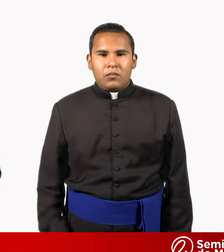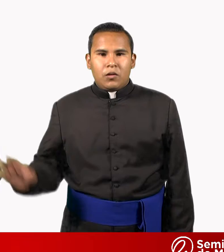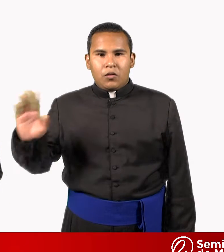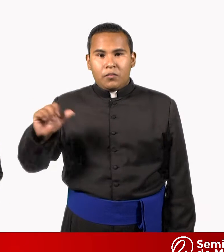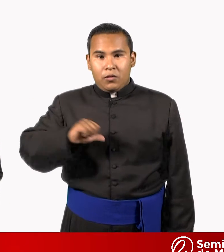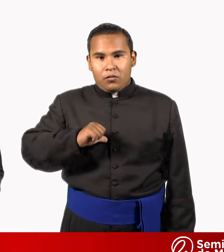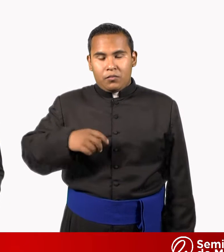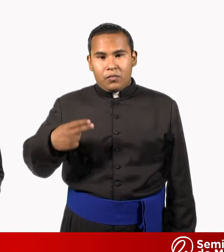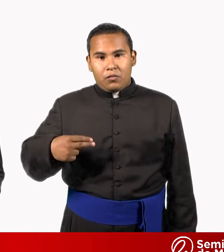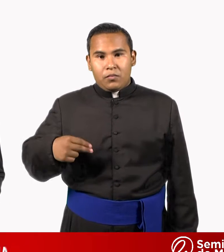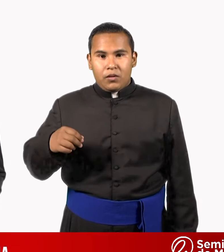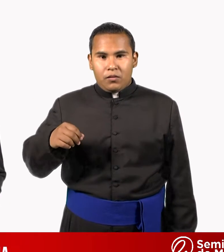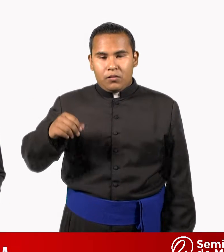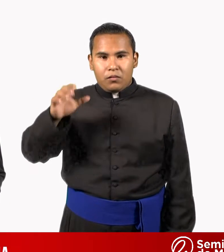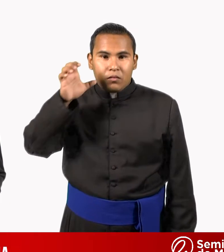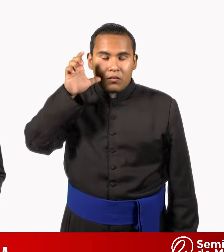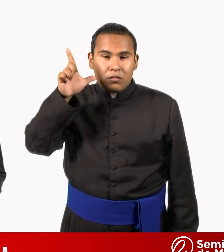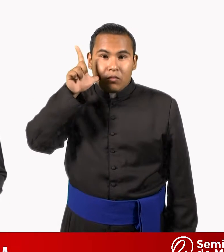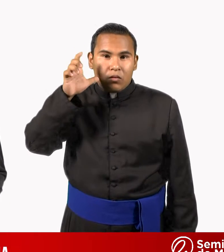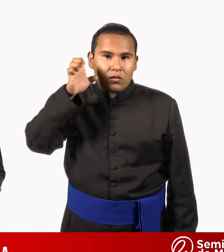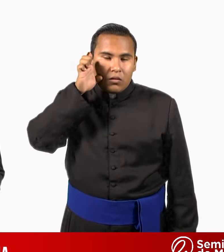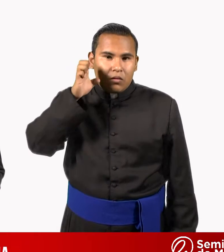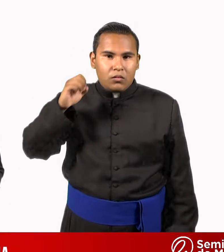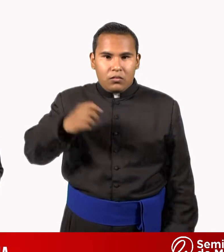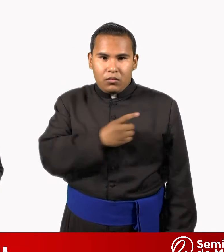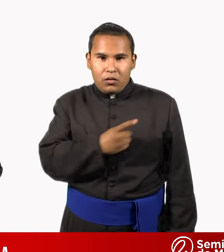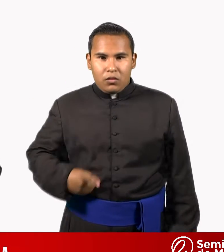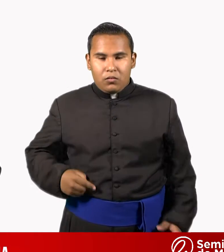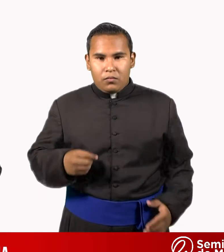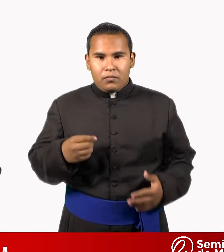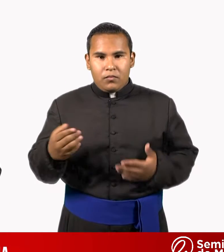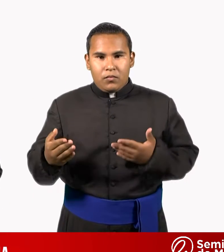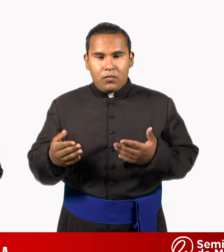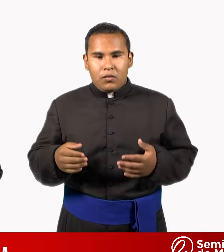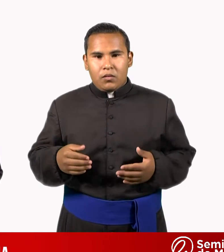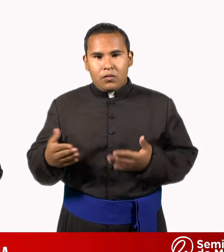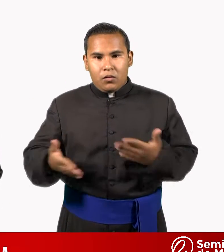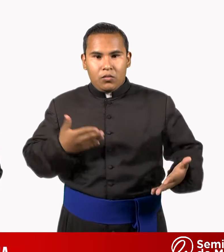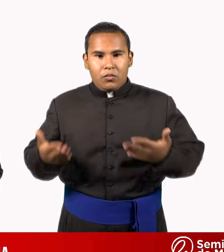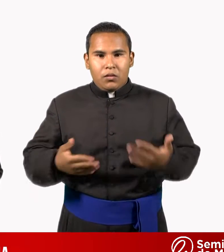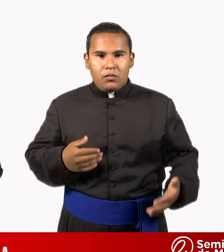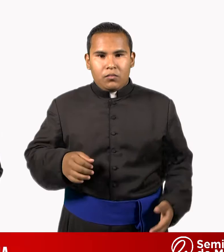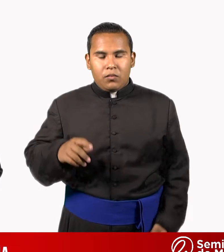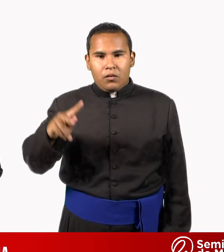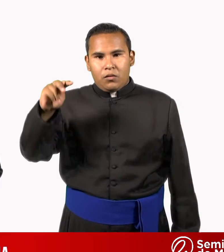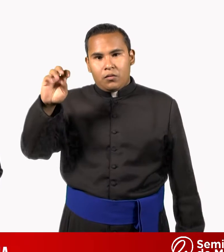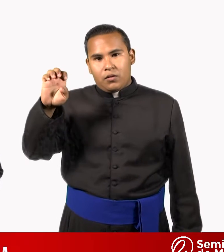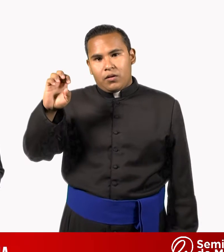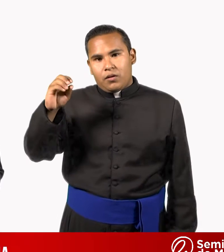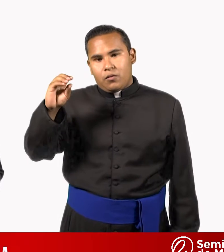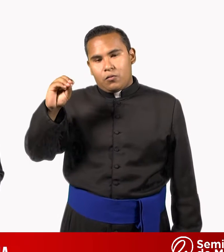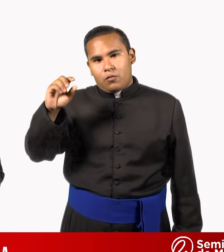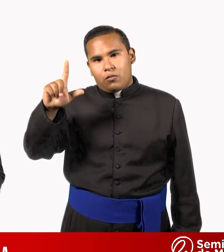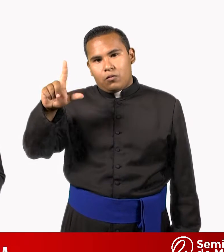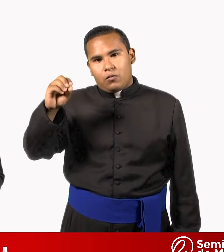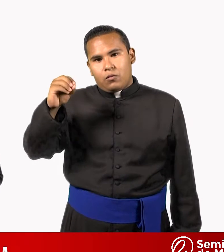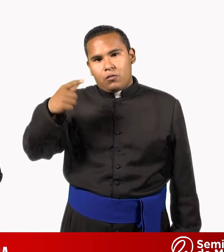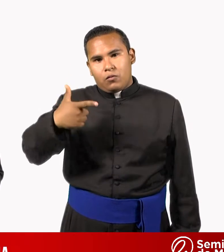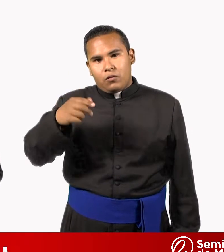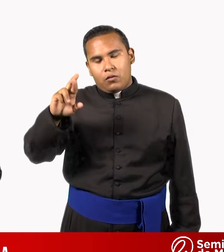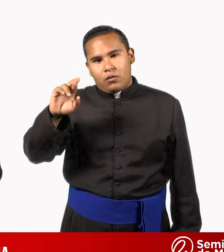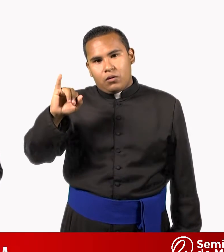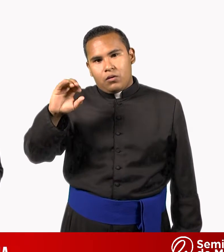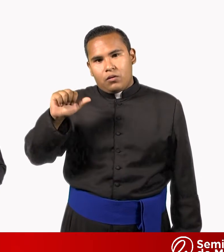Hola, mi nombre es Luis Edgar Montejano Pesina, diácono. Actualmente estoy estudiando el cuarto año de teología en el seminario de